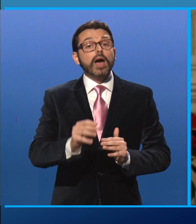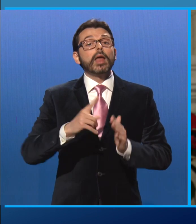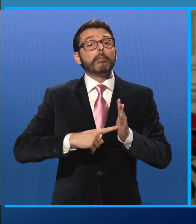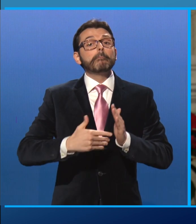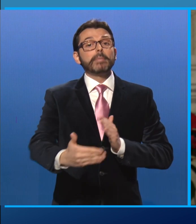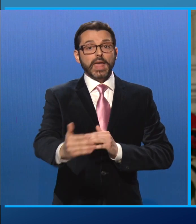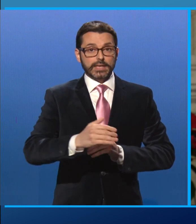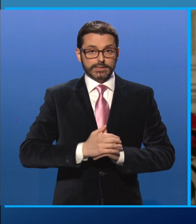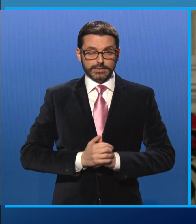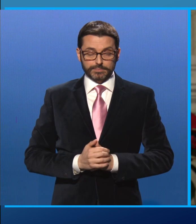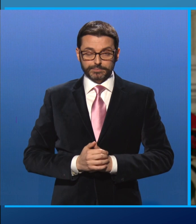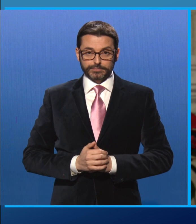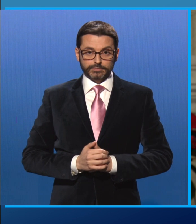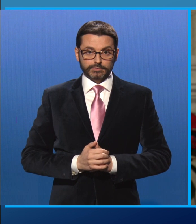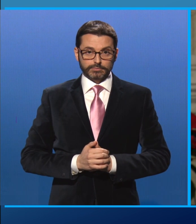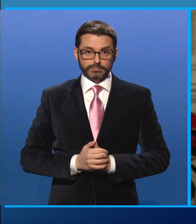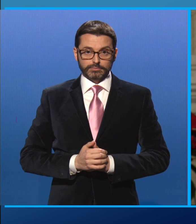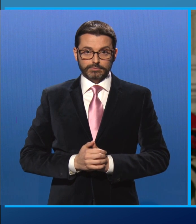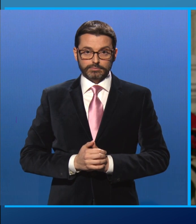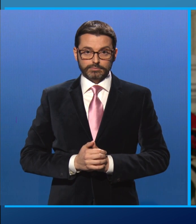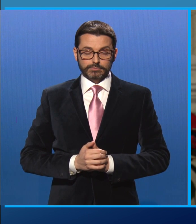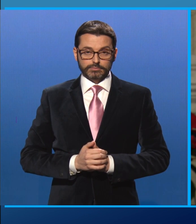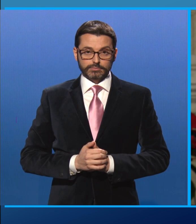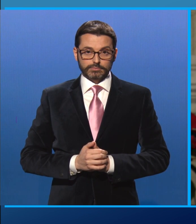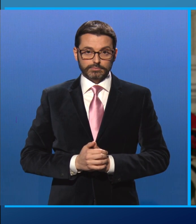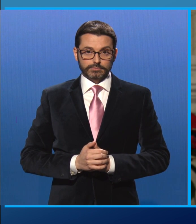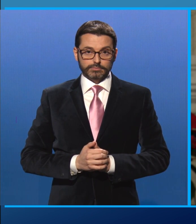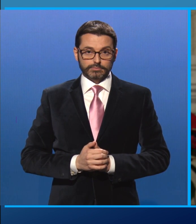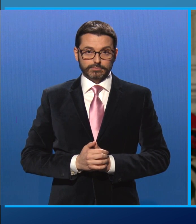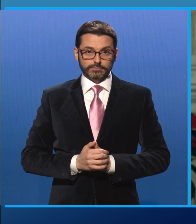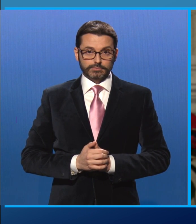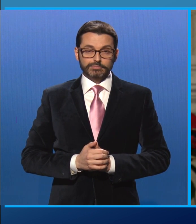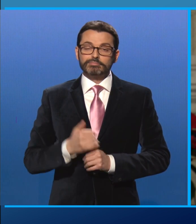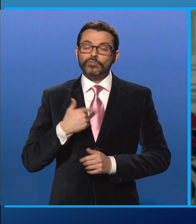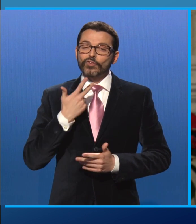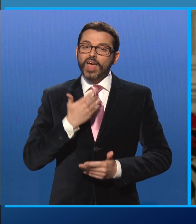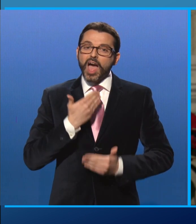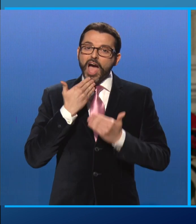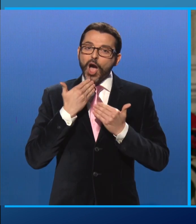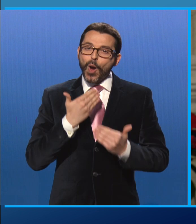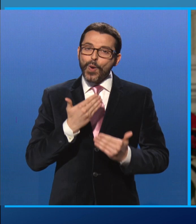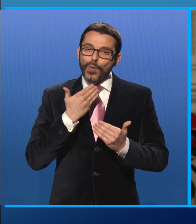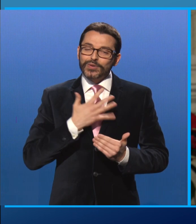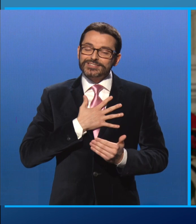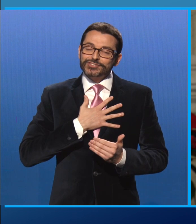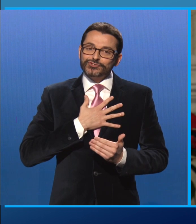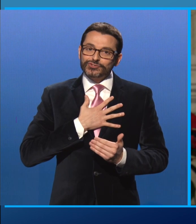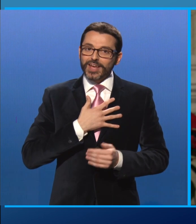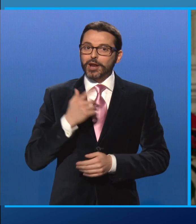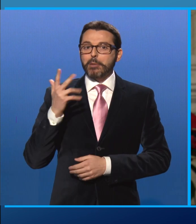mesi. Vorrei rivolgere gli auguri più sinceri a Papa Francesco, auspicando che